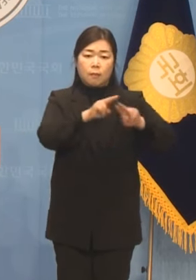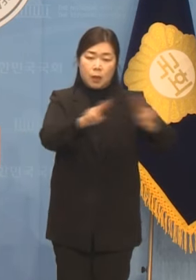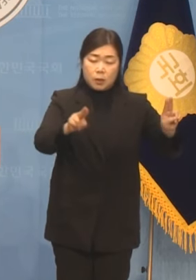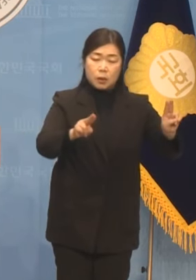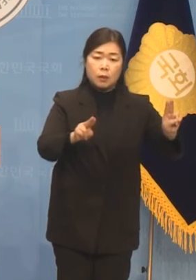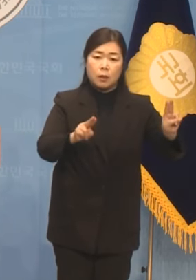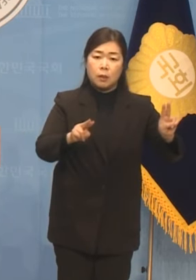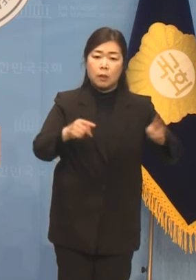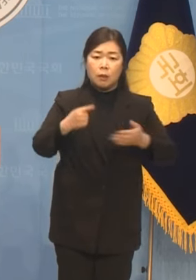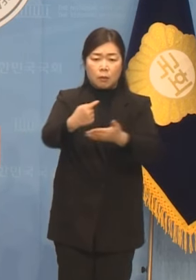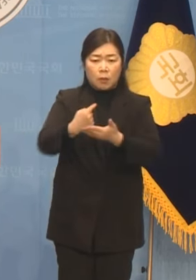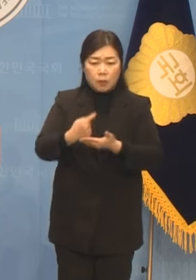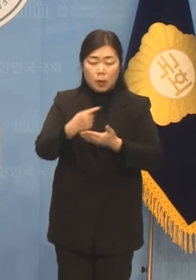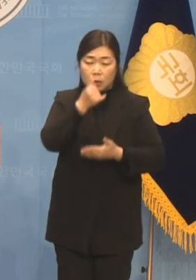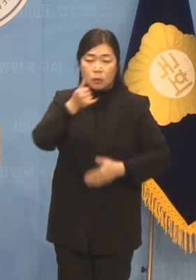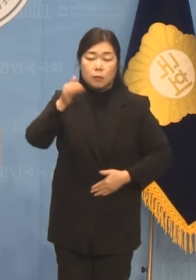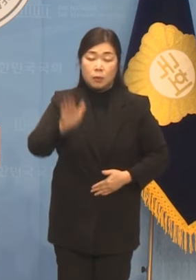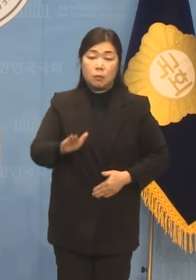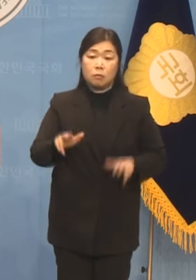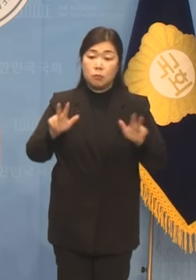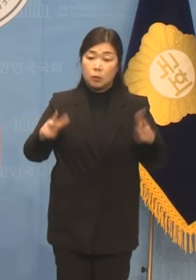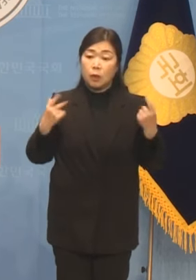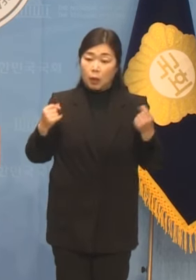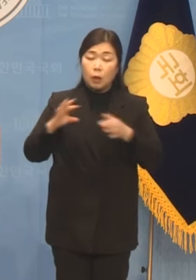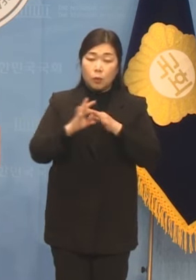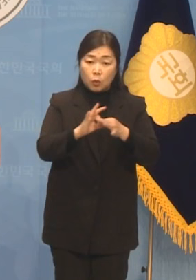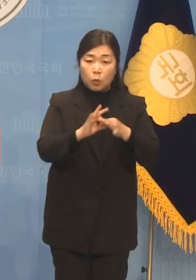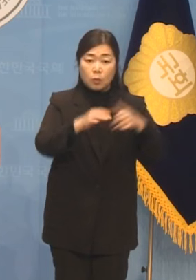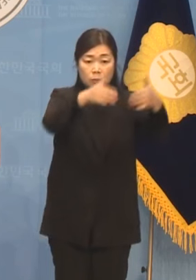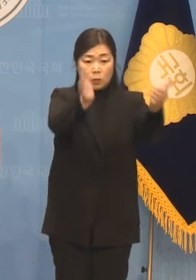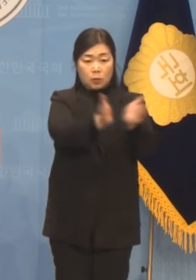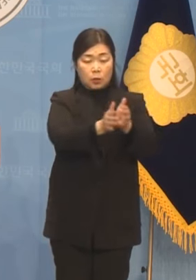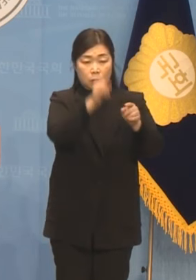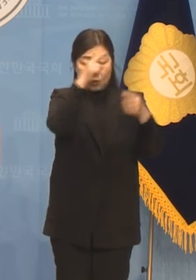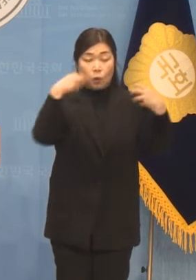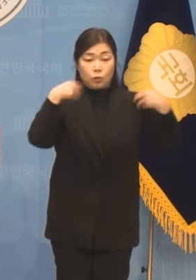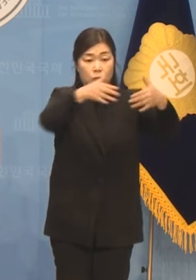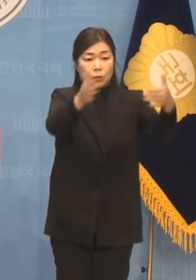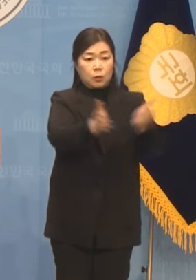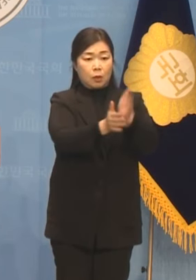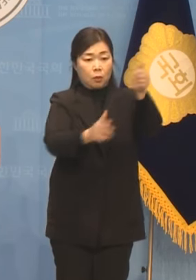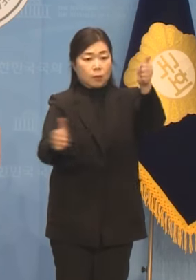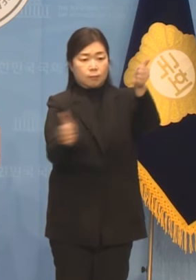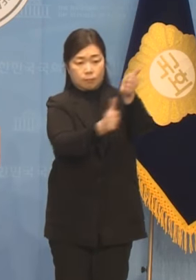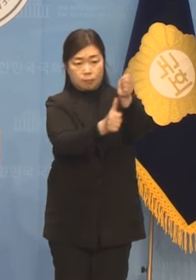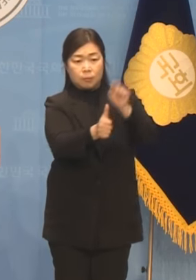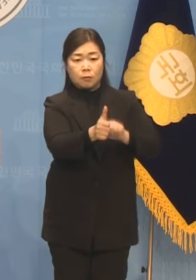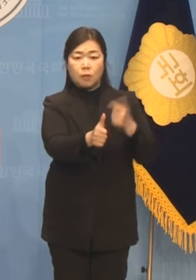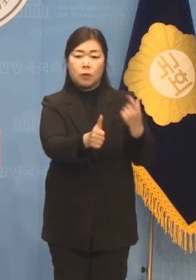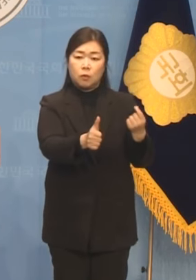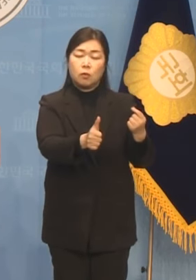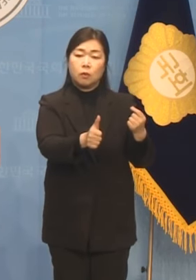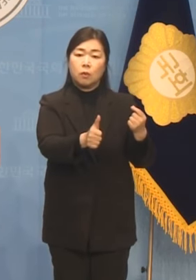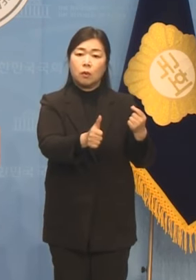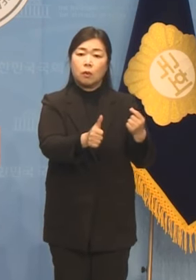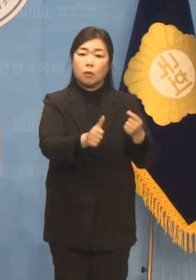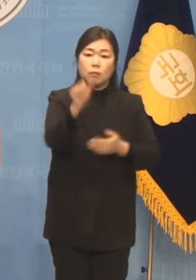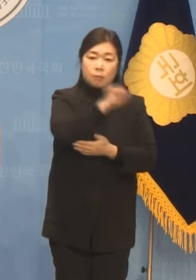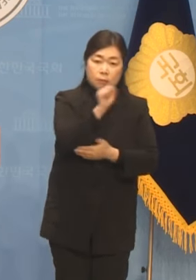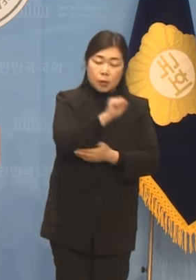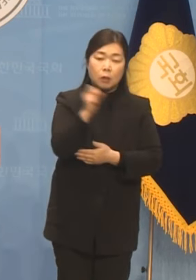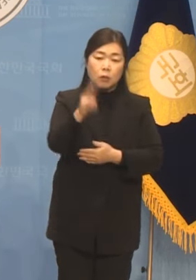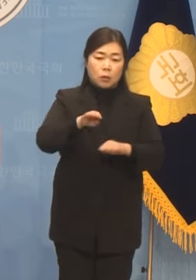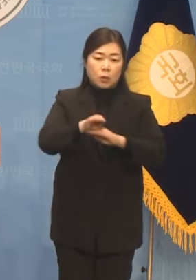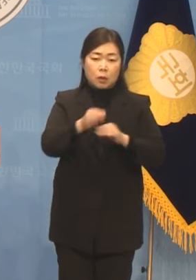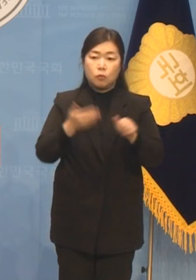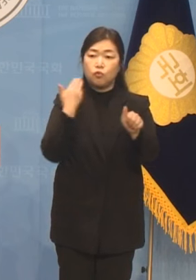빗발침에도 불구하고 여전히 차관급 이상에게 제공되는 전용 차량과 운전기사를 배정받고